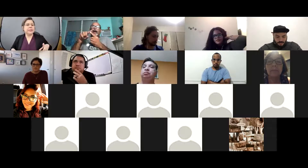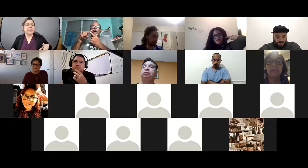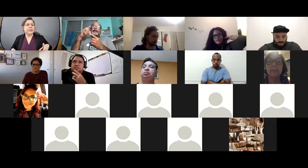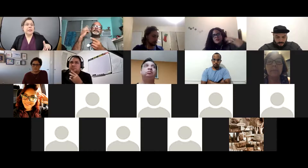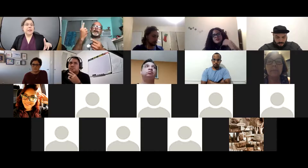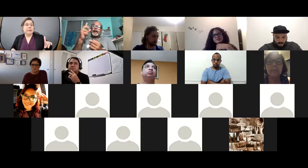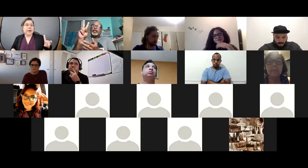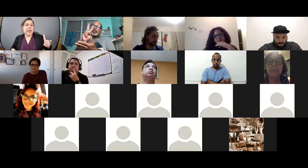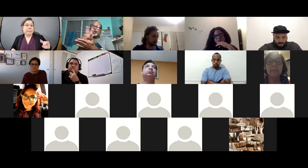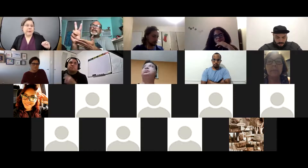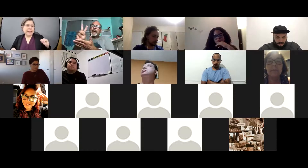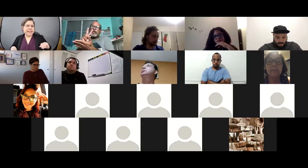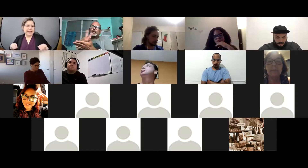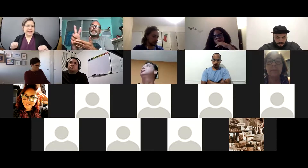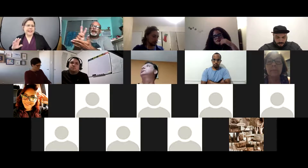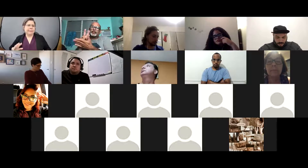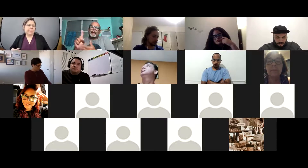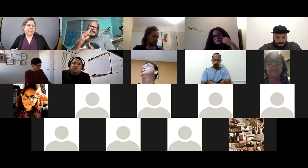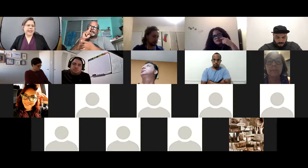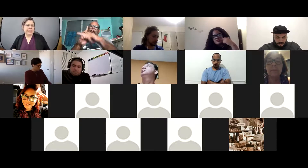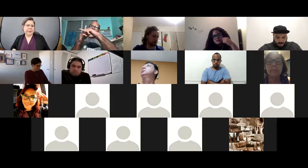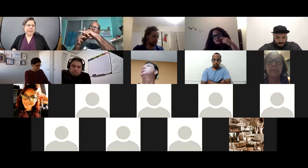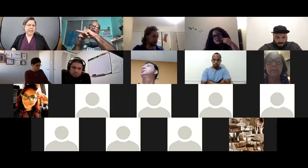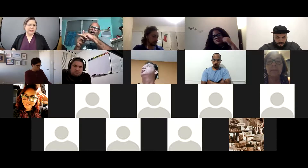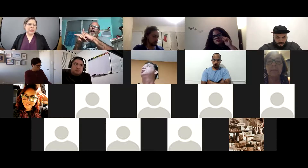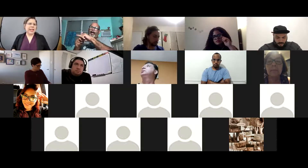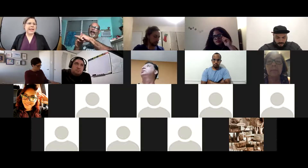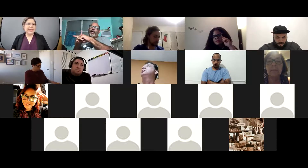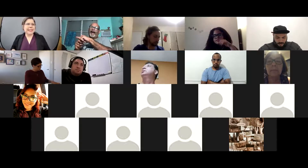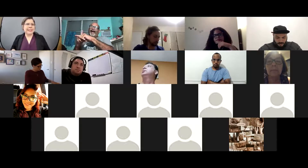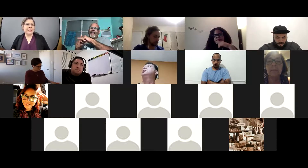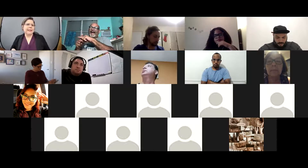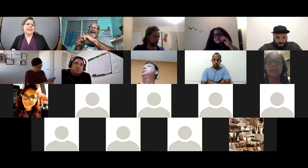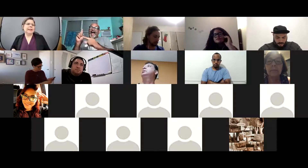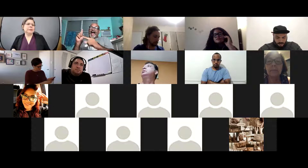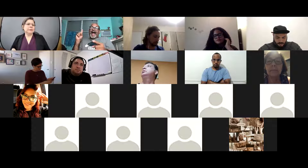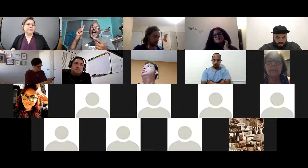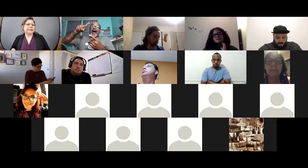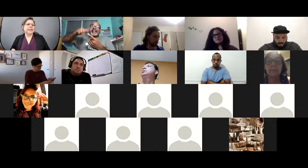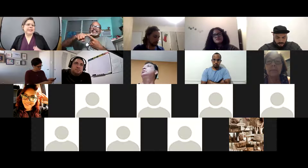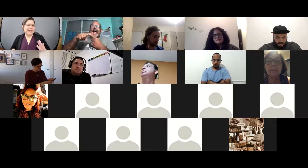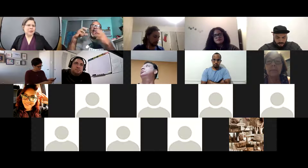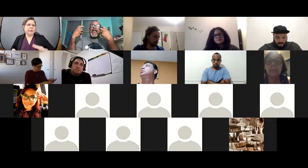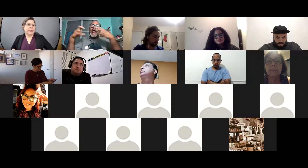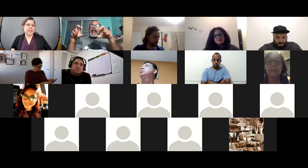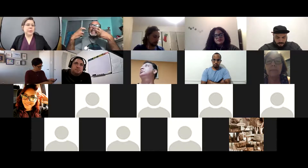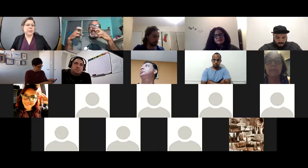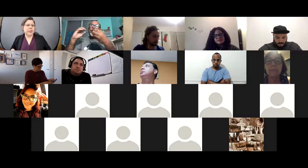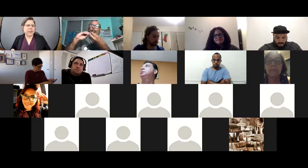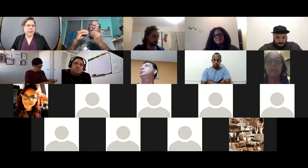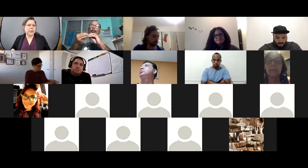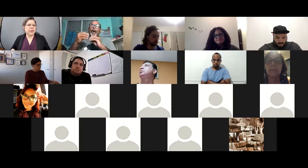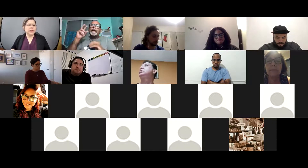negativo fue la prueba que se le pone por dentro de la nariz y salió